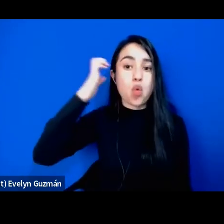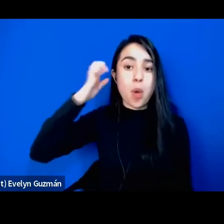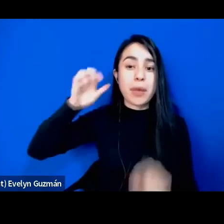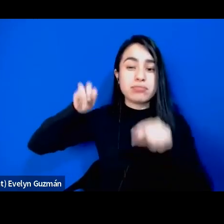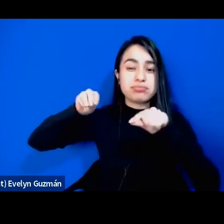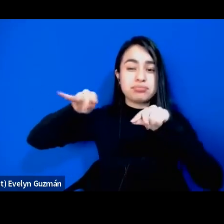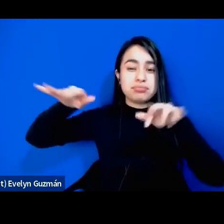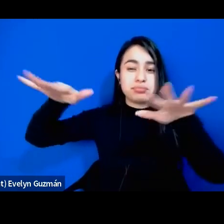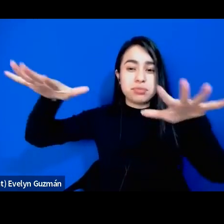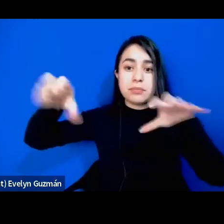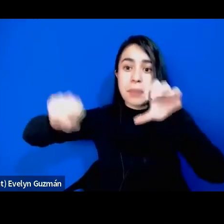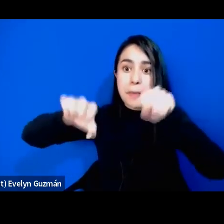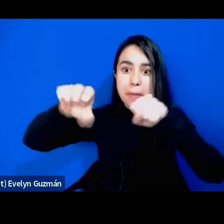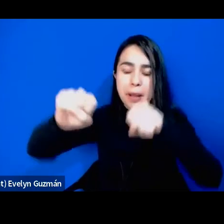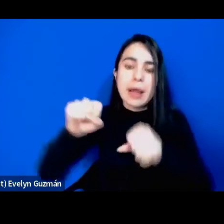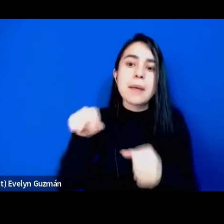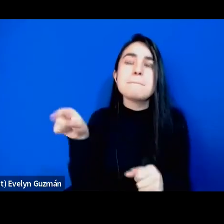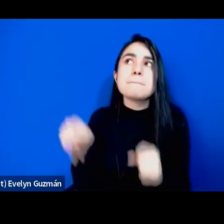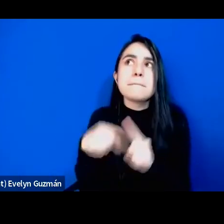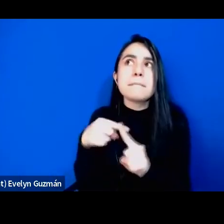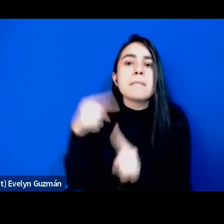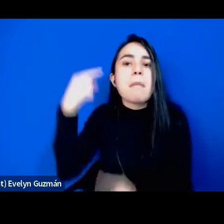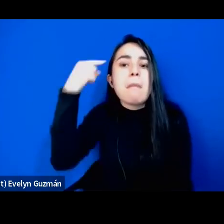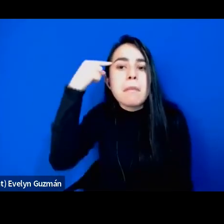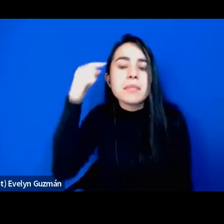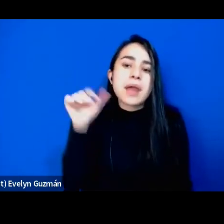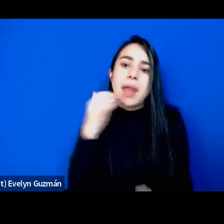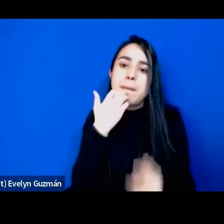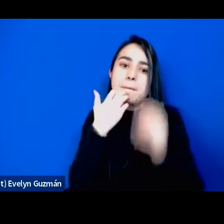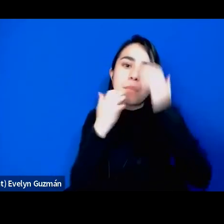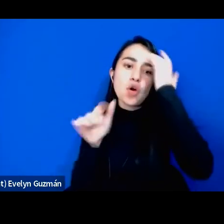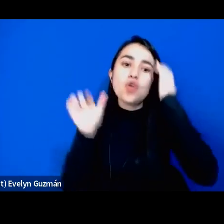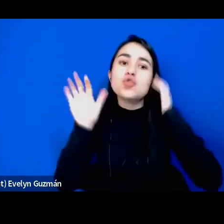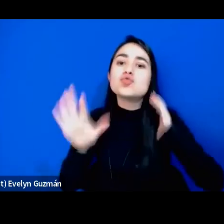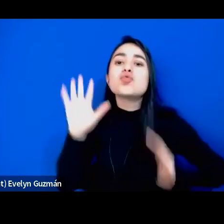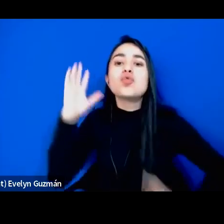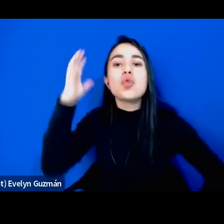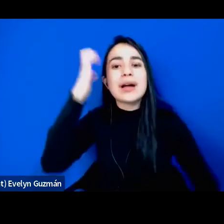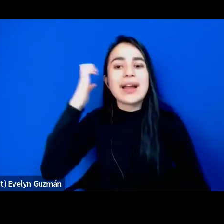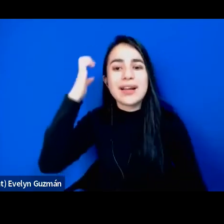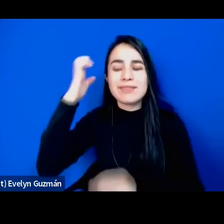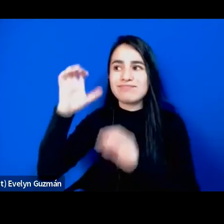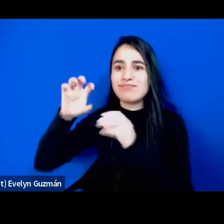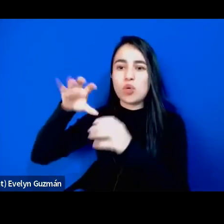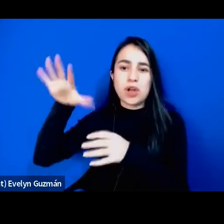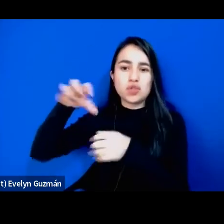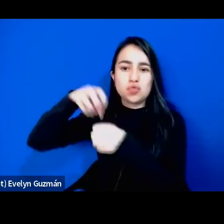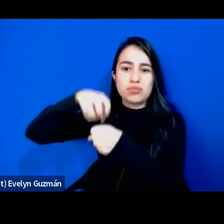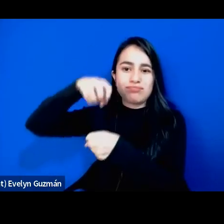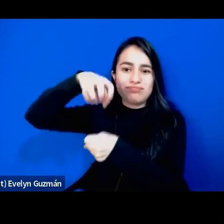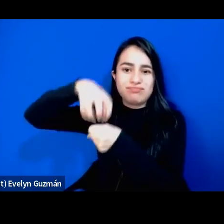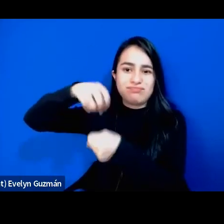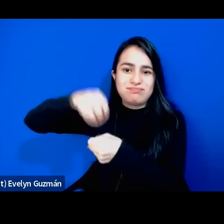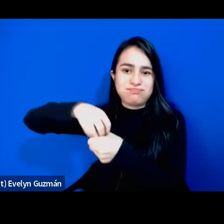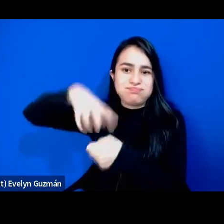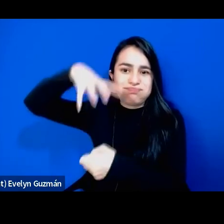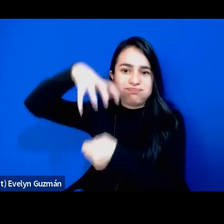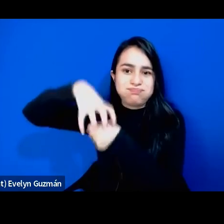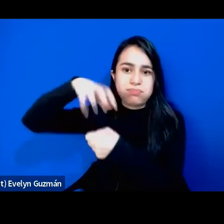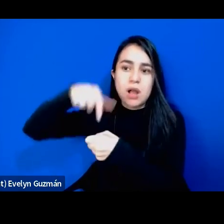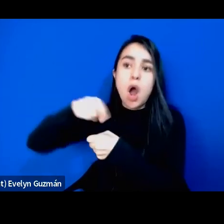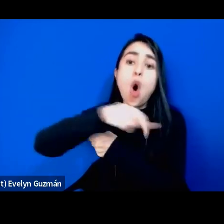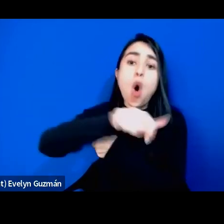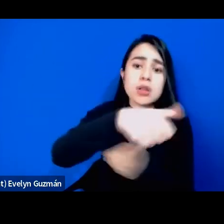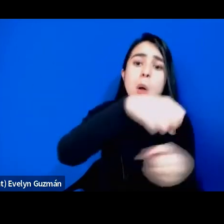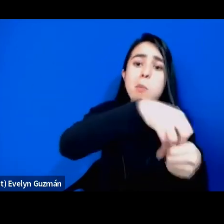esa manera de imaginar que por fuera de la civilización con C no existen otras civilizaciones que no existen una cultura